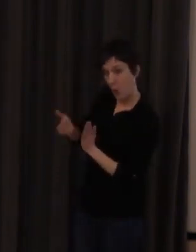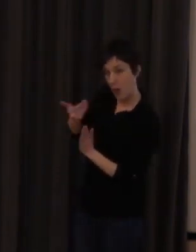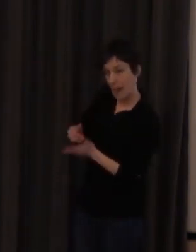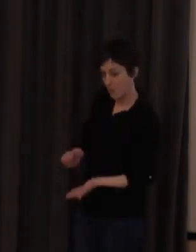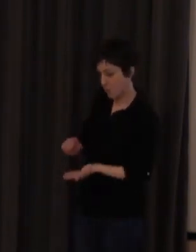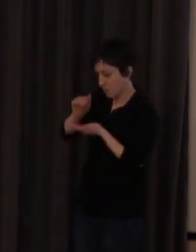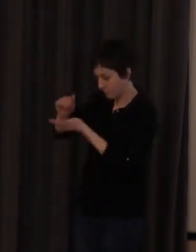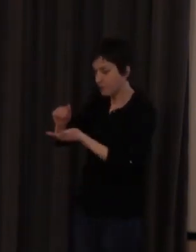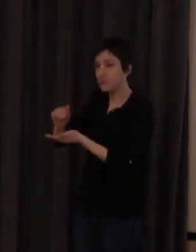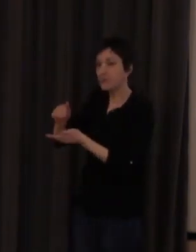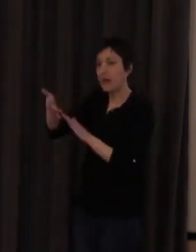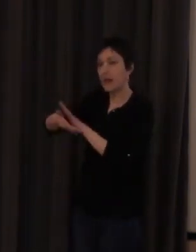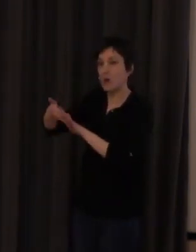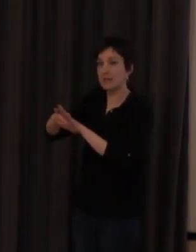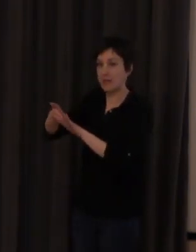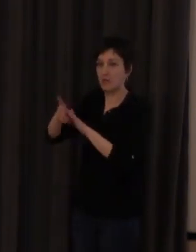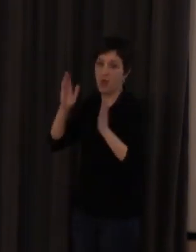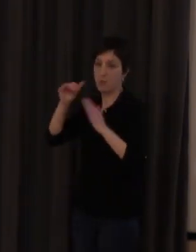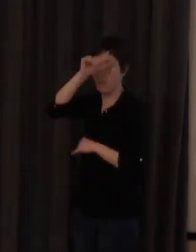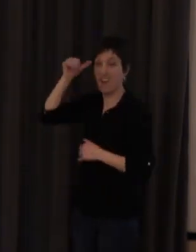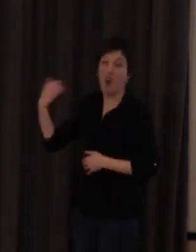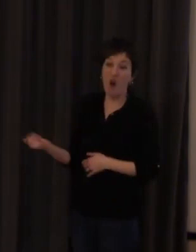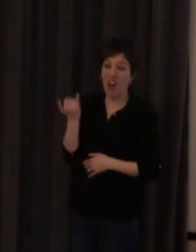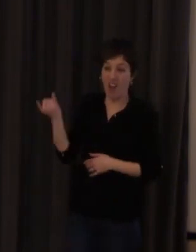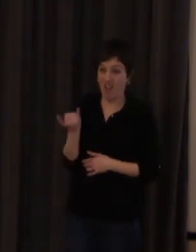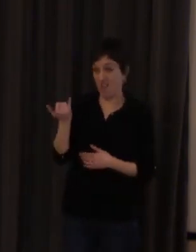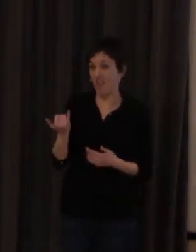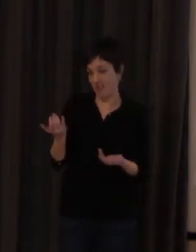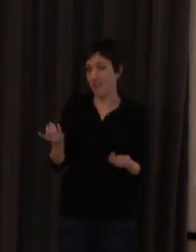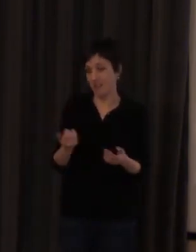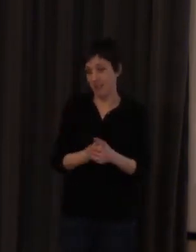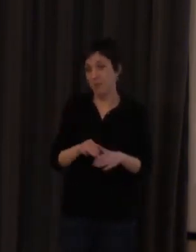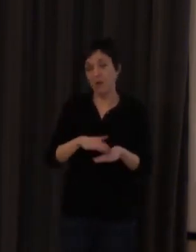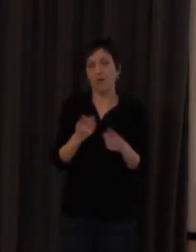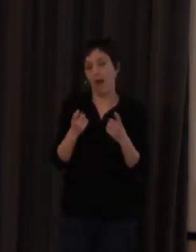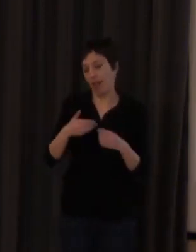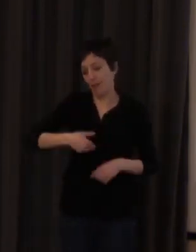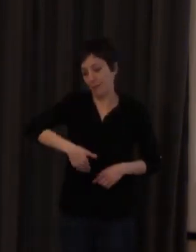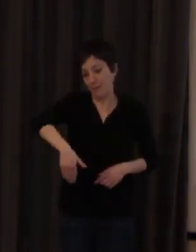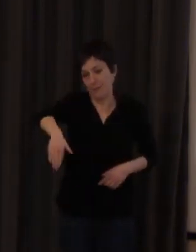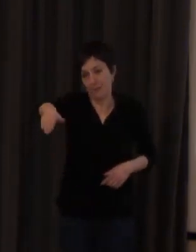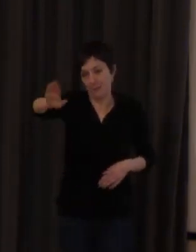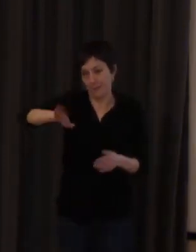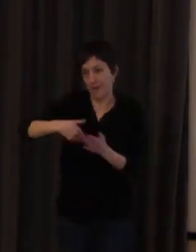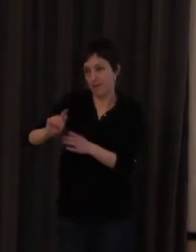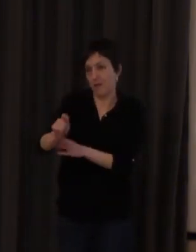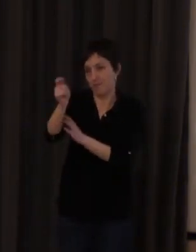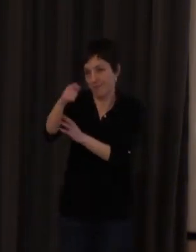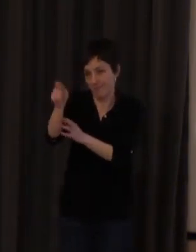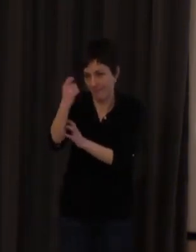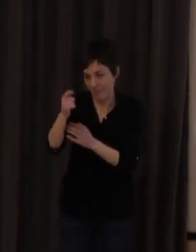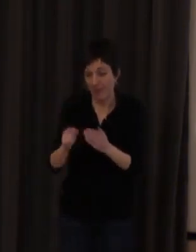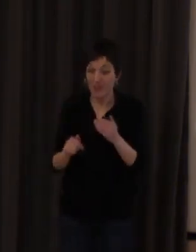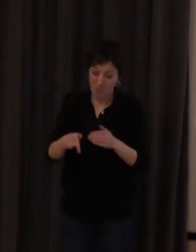en lengua de signos en verano para eso habría que hacer un recorrido larguísimo larguísimo empezar desde mucho